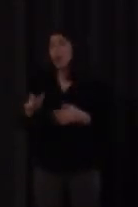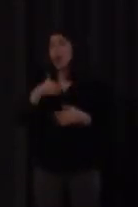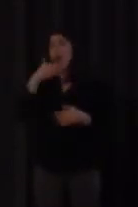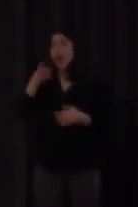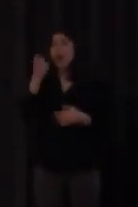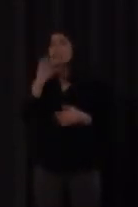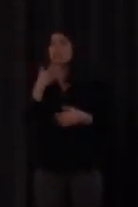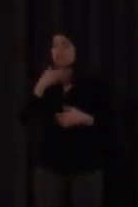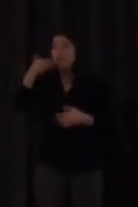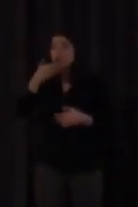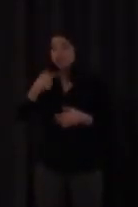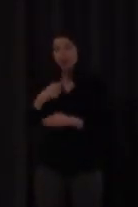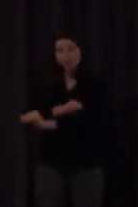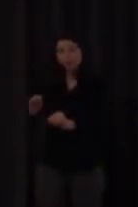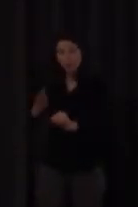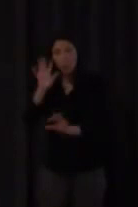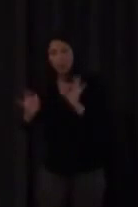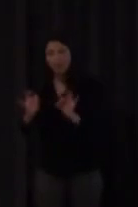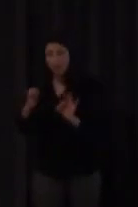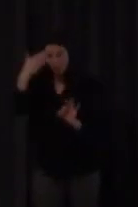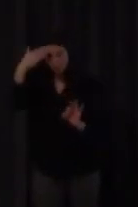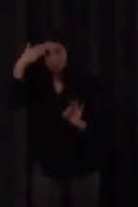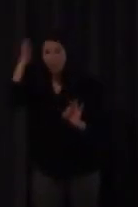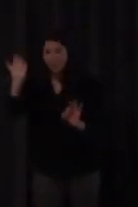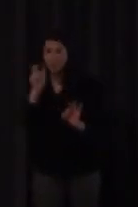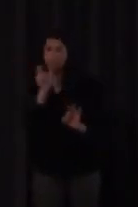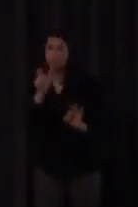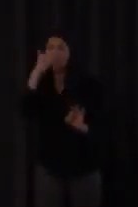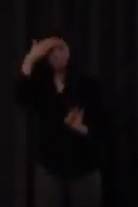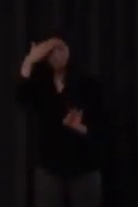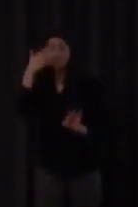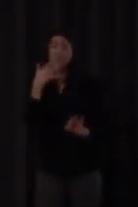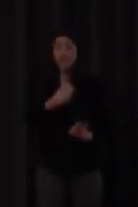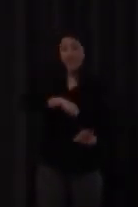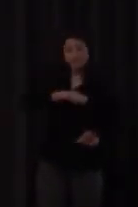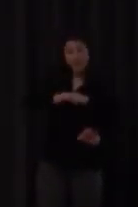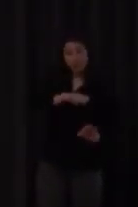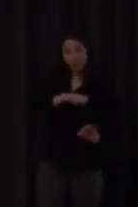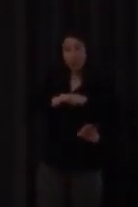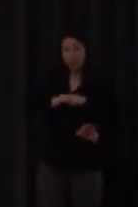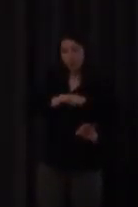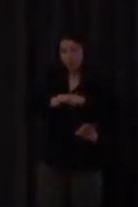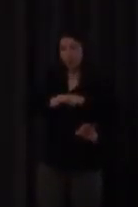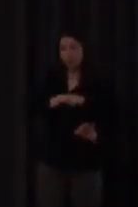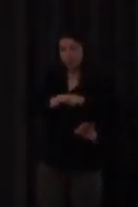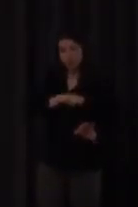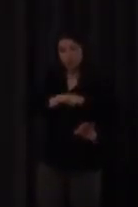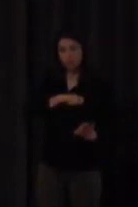ojo los sustantivos en español que no ocurre así en todas las lenguas del mundo pero en español